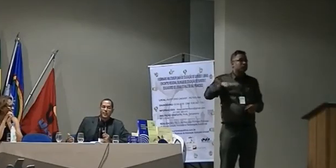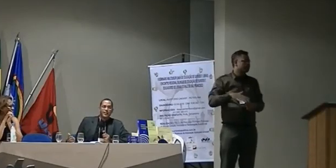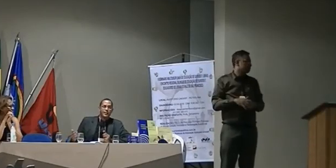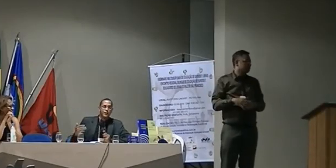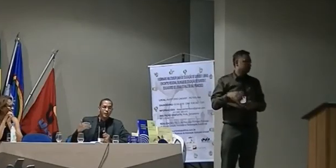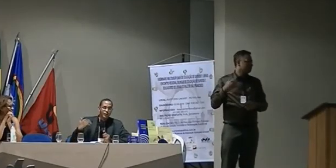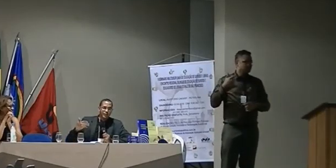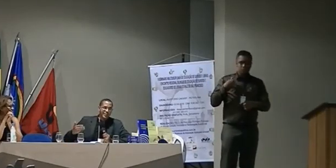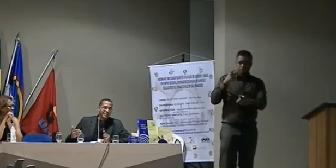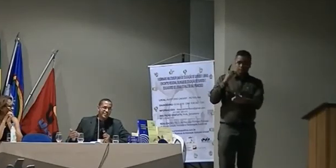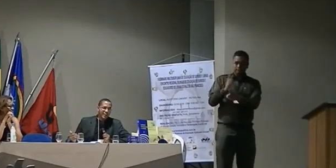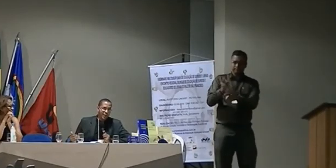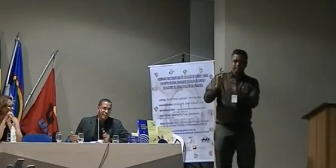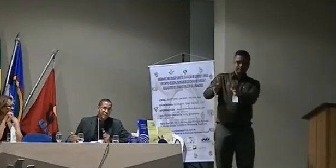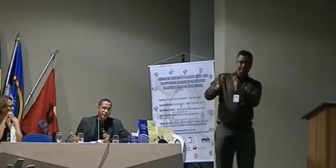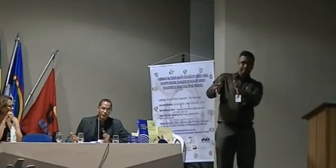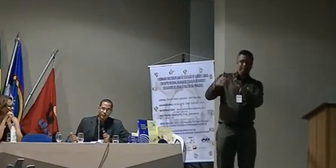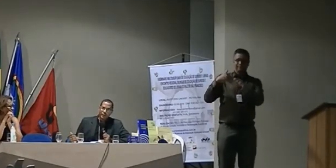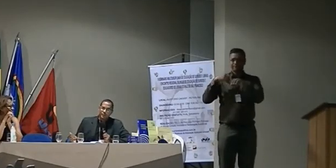para visualizar essa realidade que eu vou ter um dia